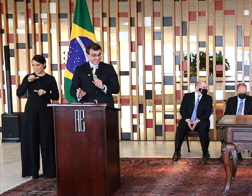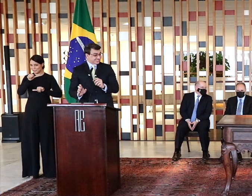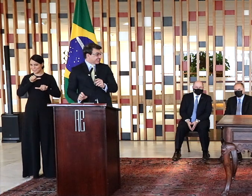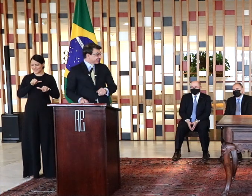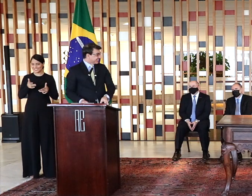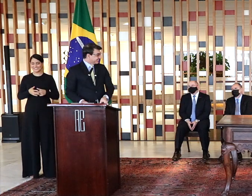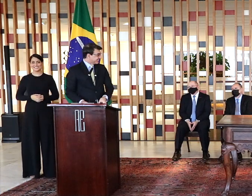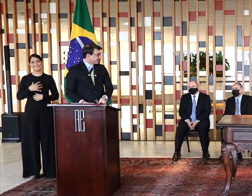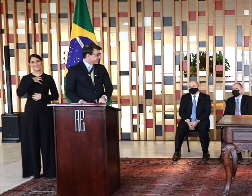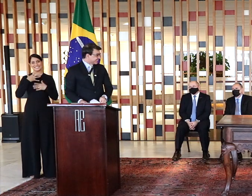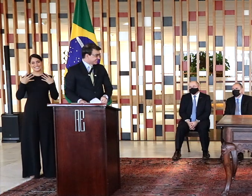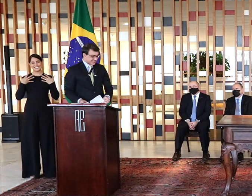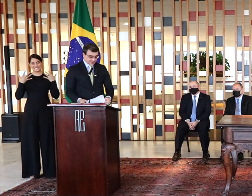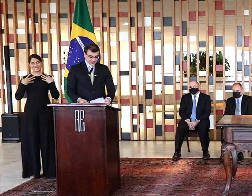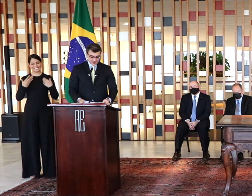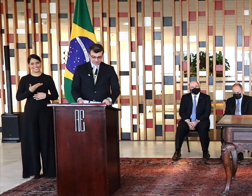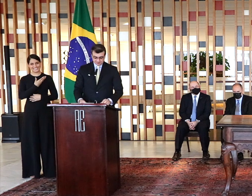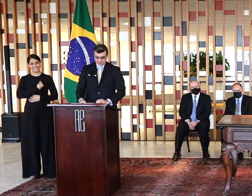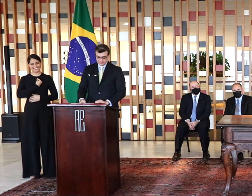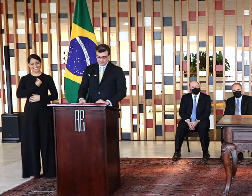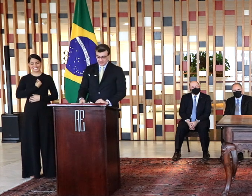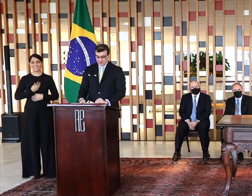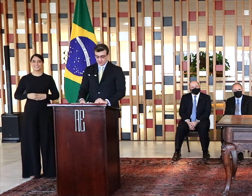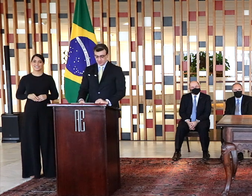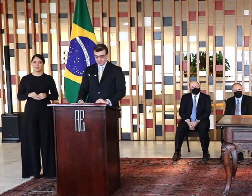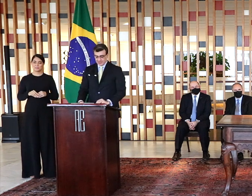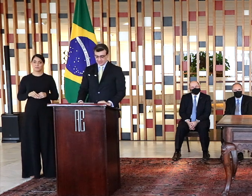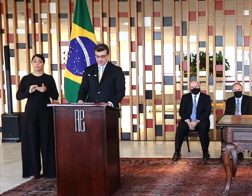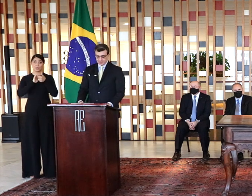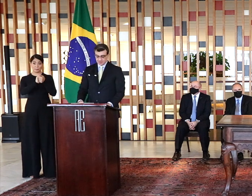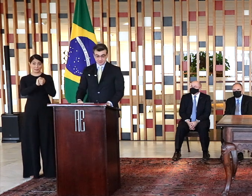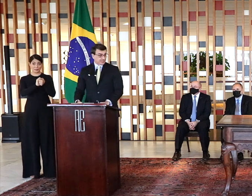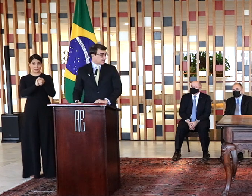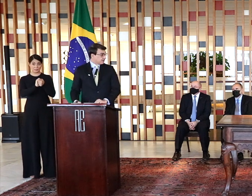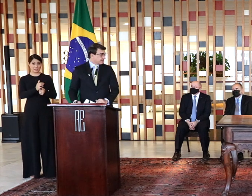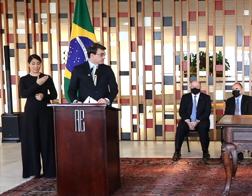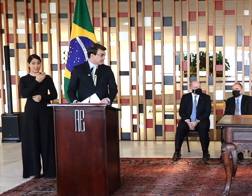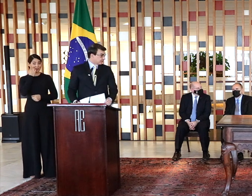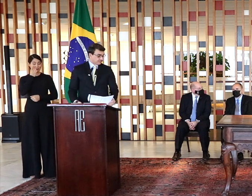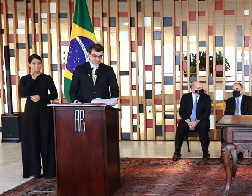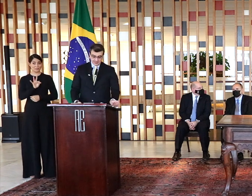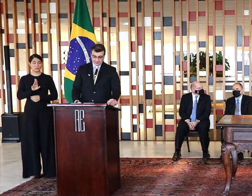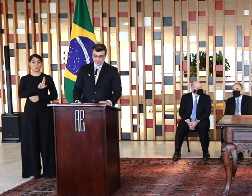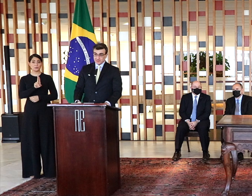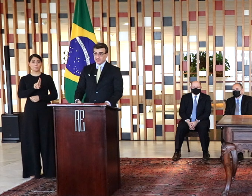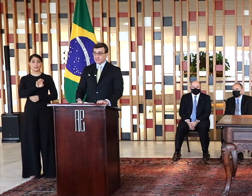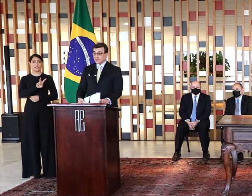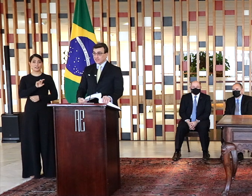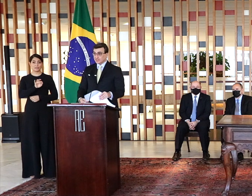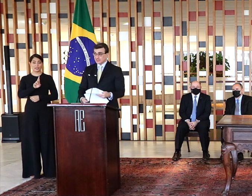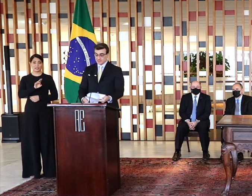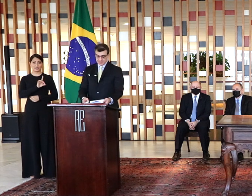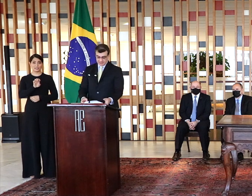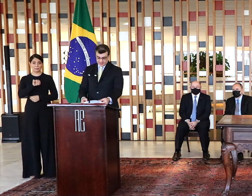É uma grande alegria ter V. Exª aqui hoje. Queria cumprimentar, claro, o deputado federal Ivair de Mello e também